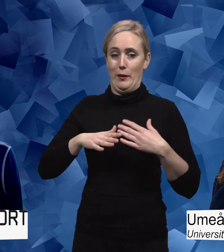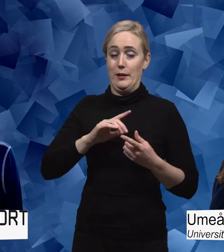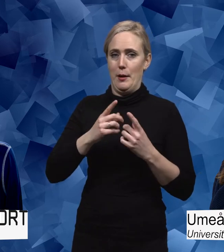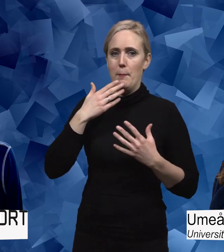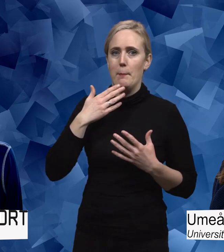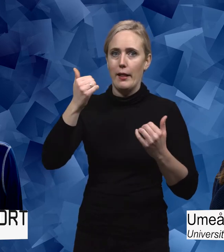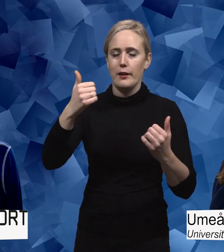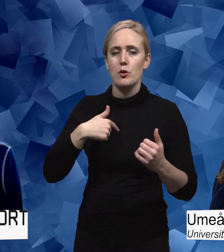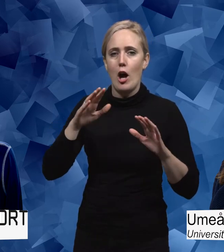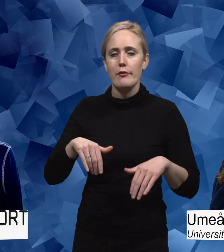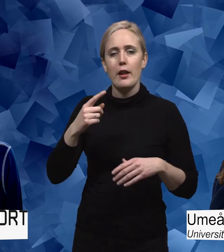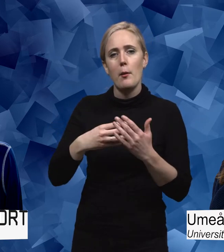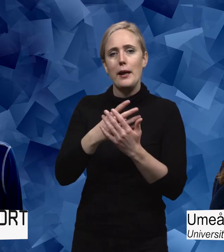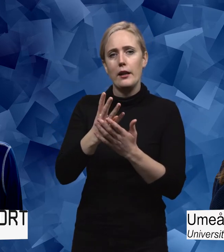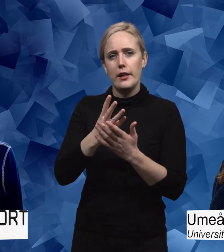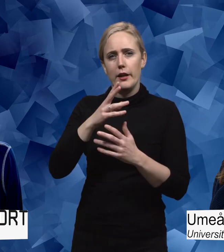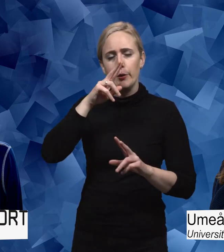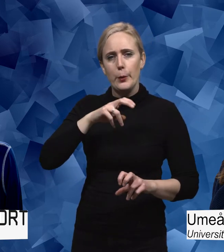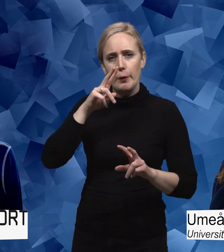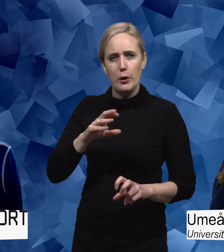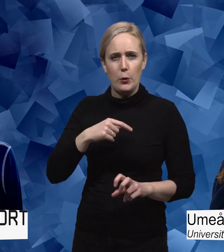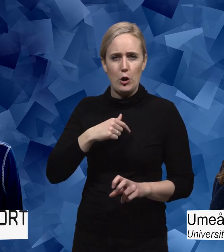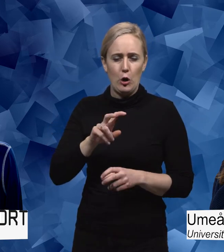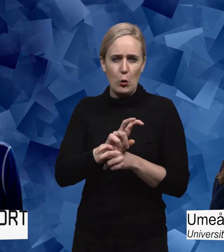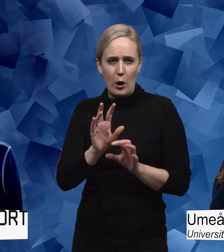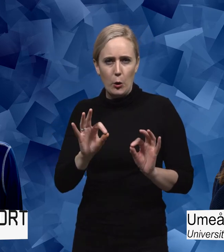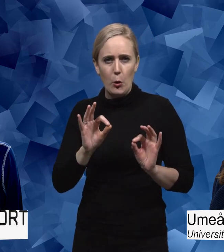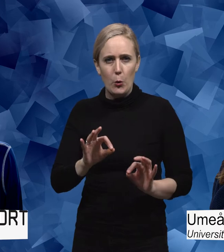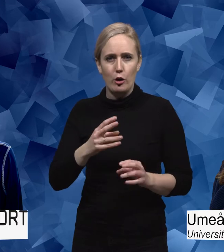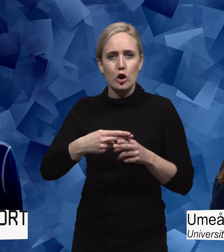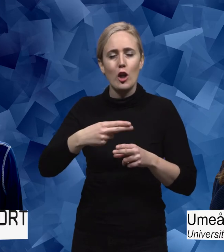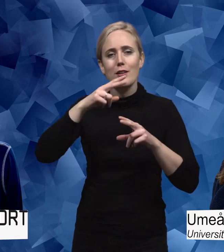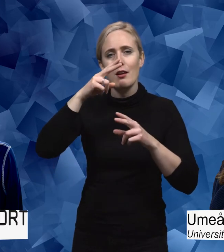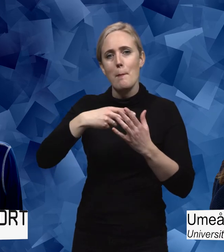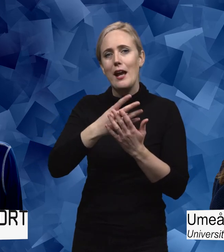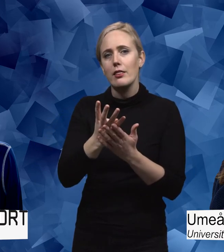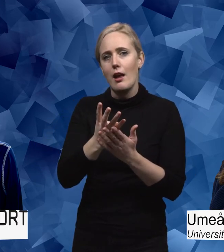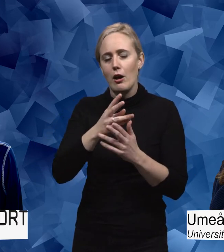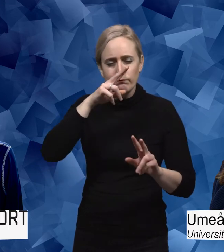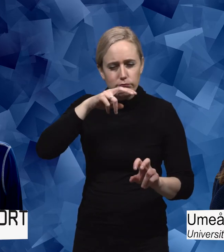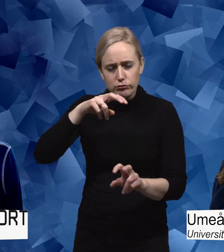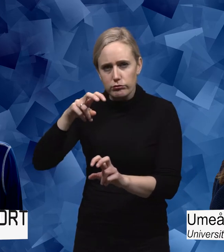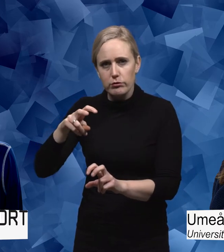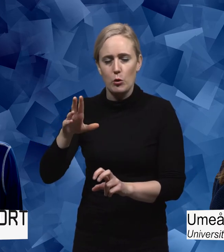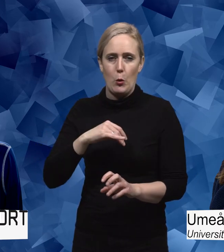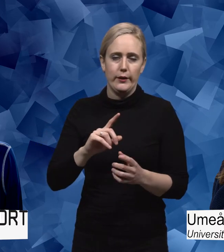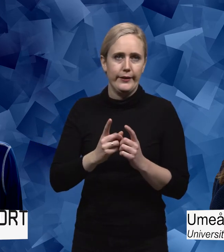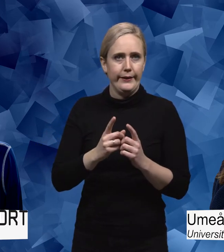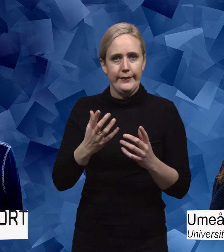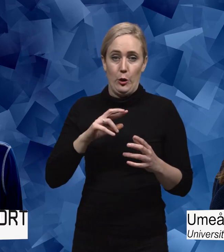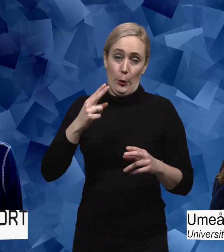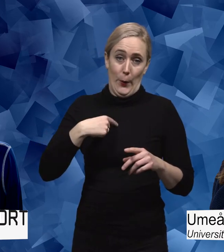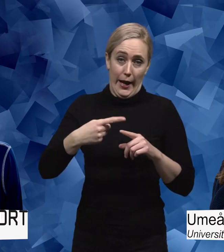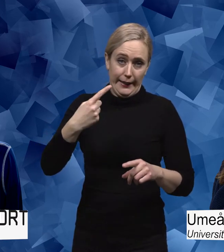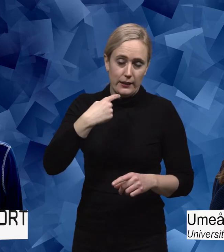en mediestudie för många år sedan där jag tittade just på analyserad nyhetsmedia. Och där det kunde exempelvis, nu liksom förenklar det, där det kunde